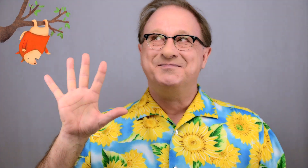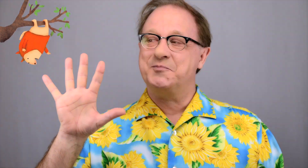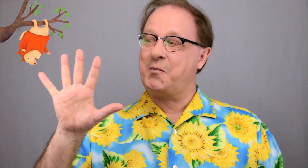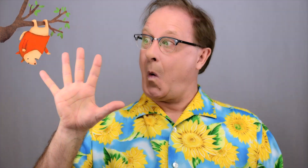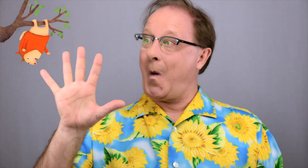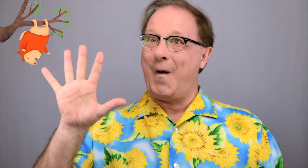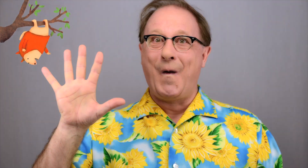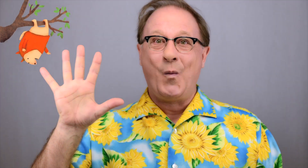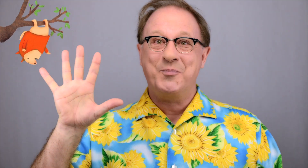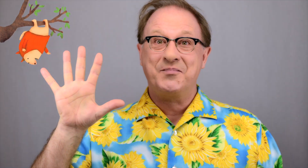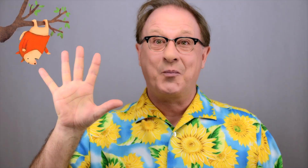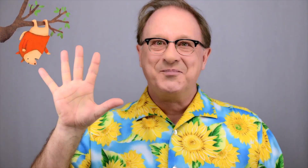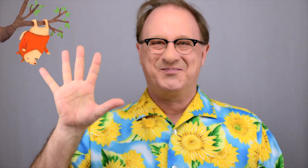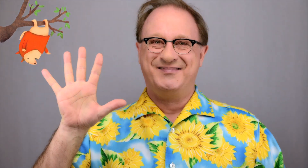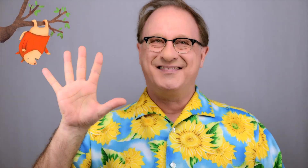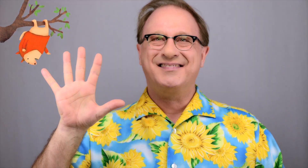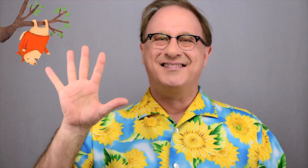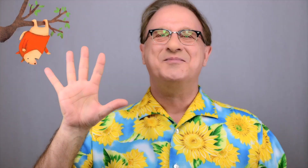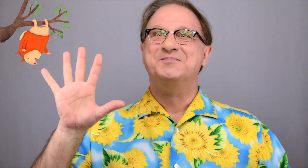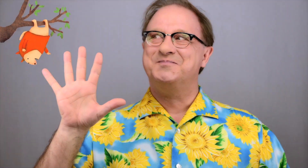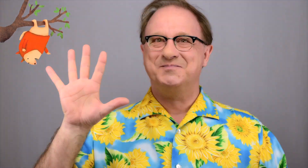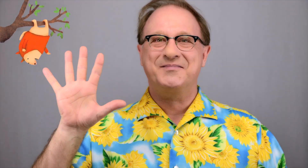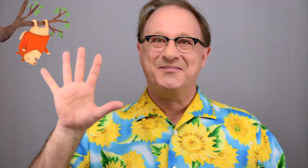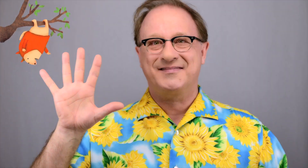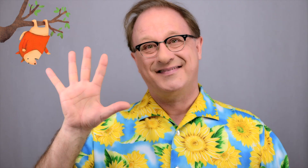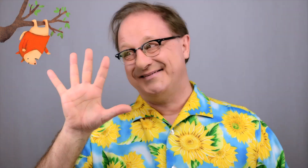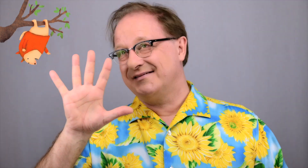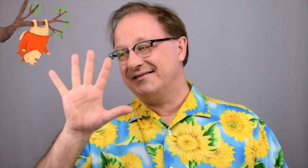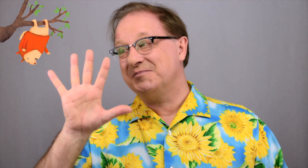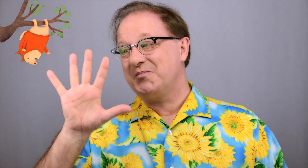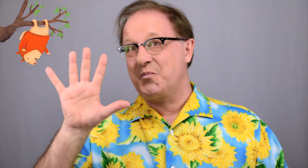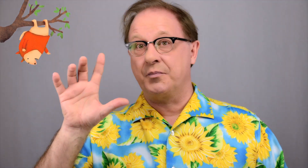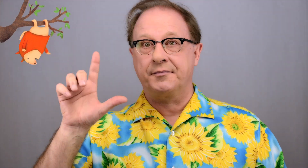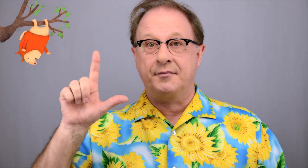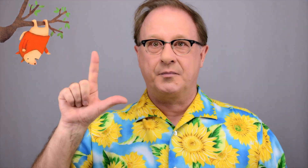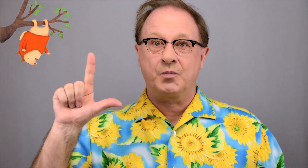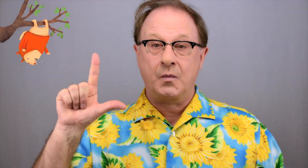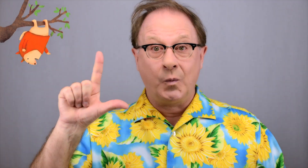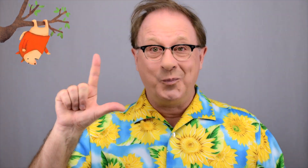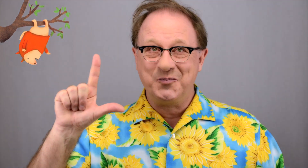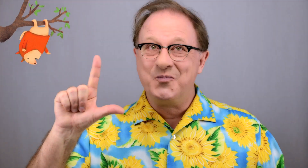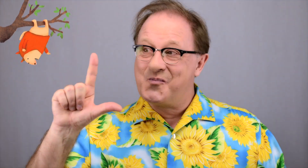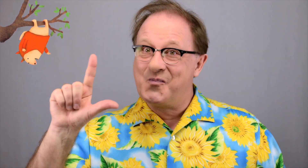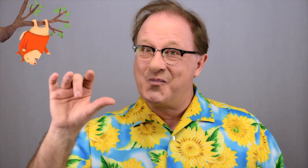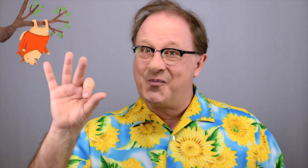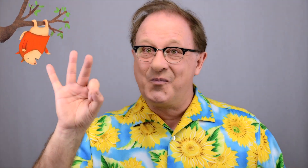Dans ma main J'ai cinq doigts En voici deux En voici trois